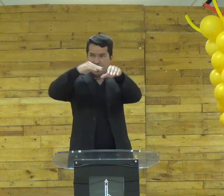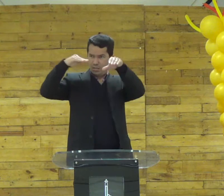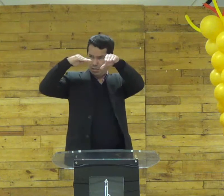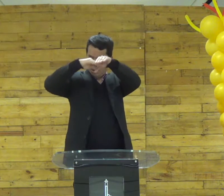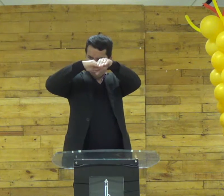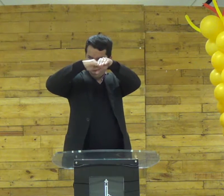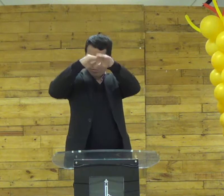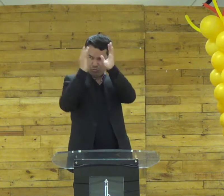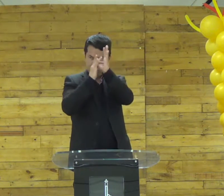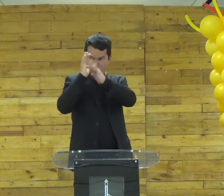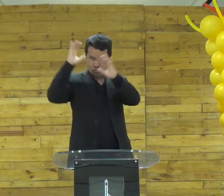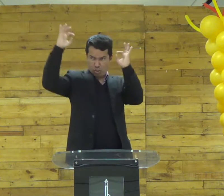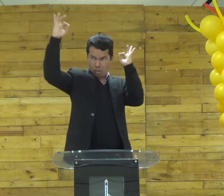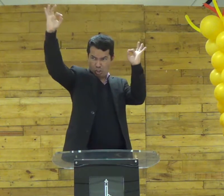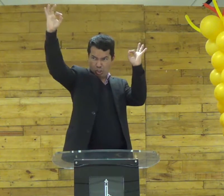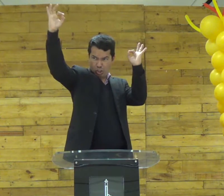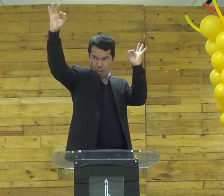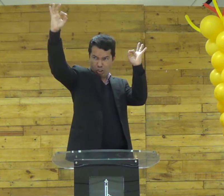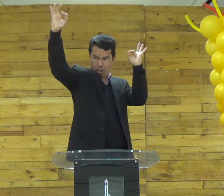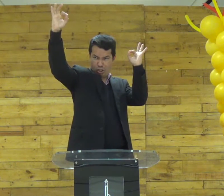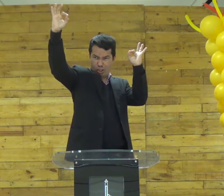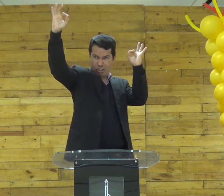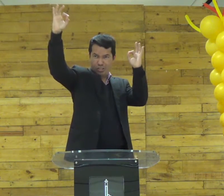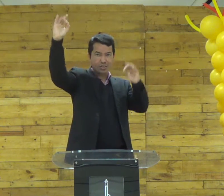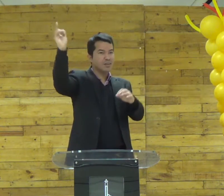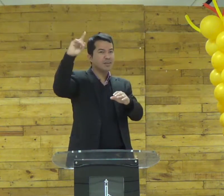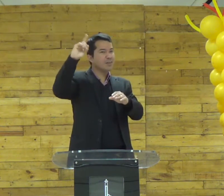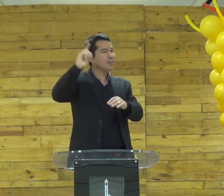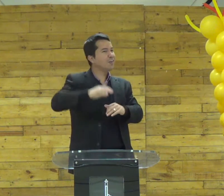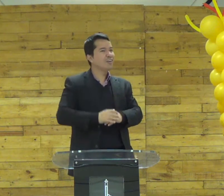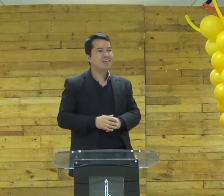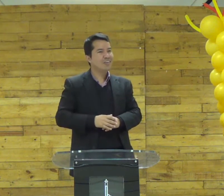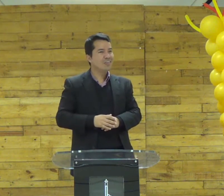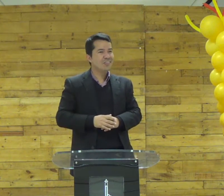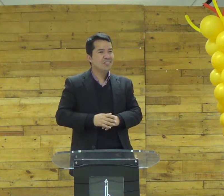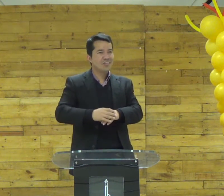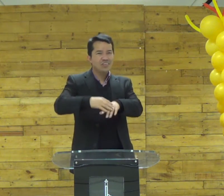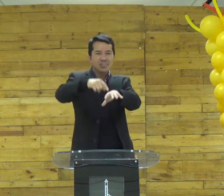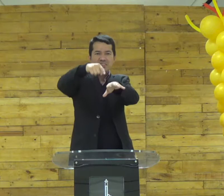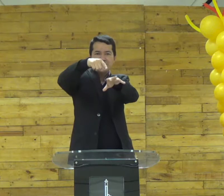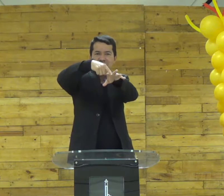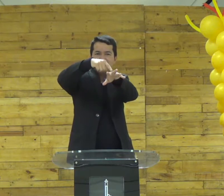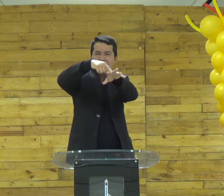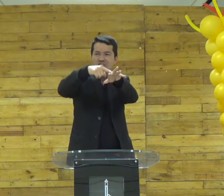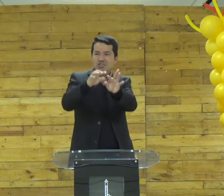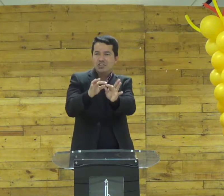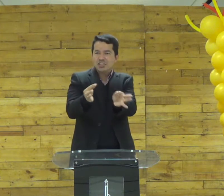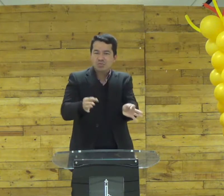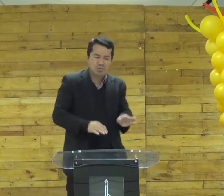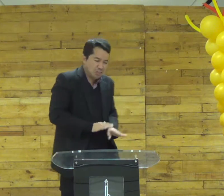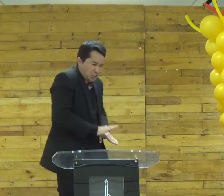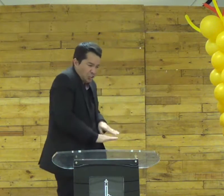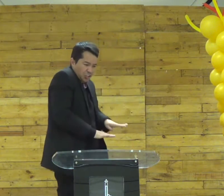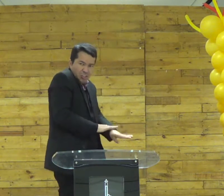você acha que ele usava sapato? Jesus era elegante era charmoso? não ele usava aquela sandália mesmo